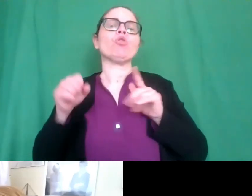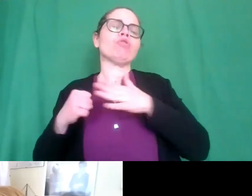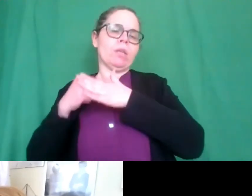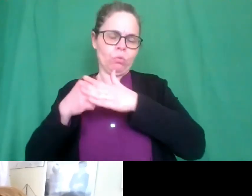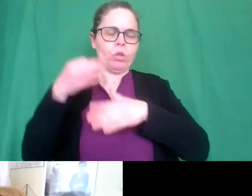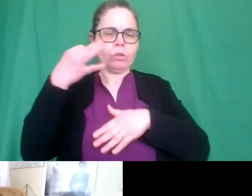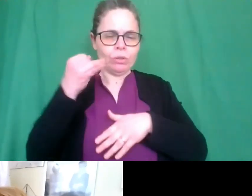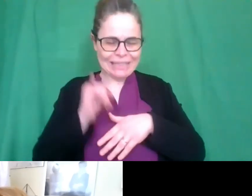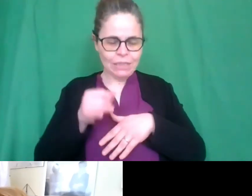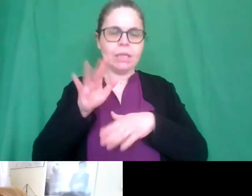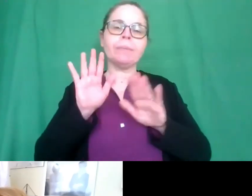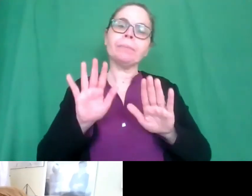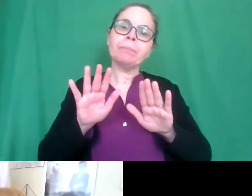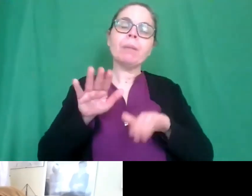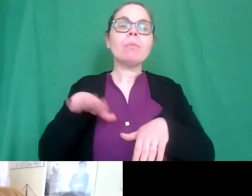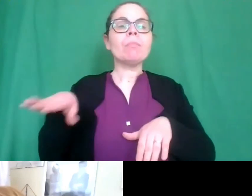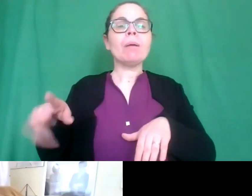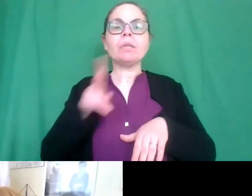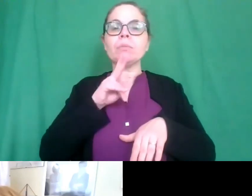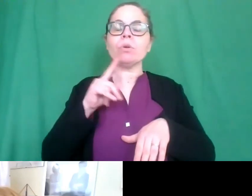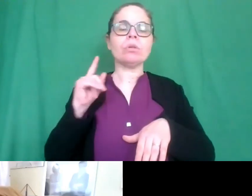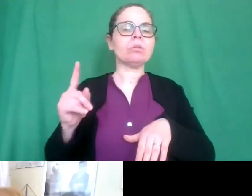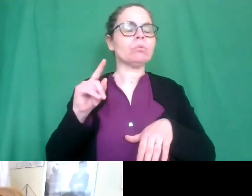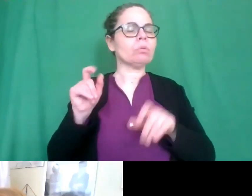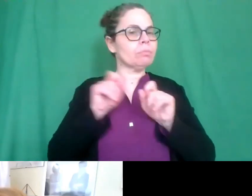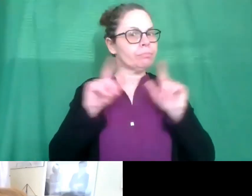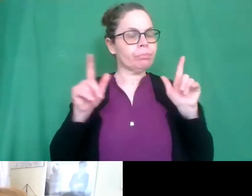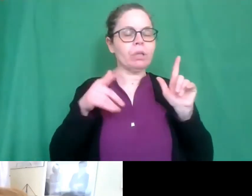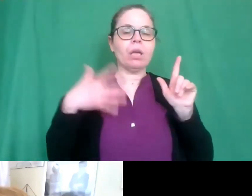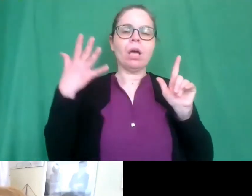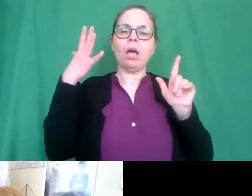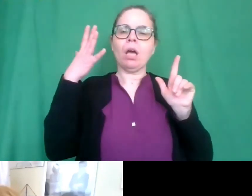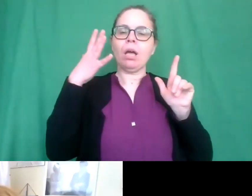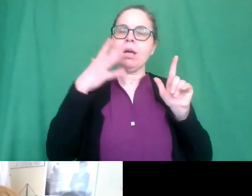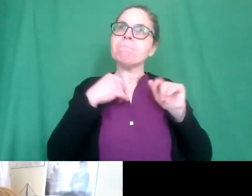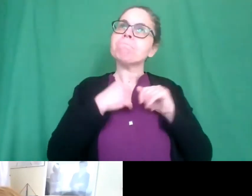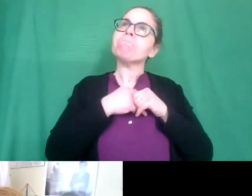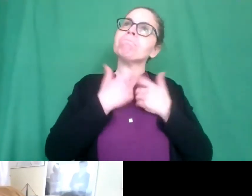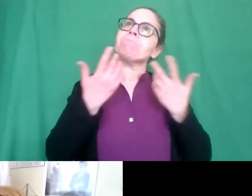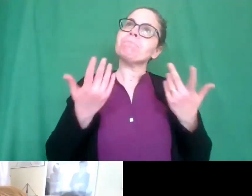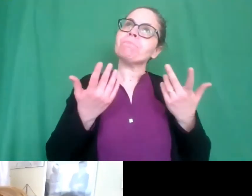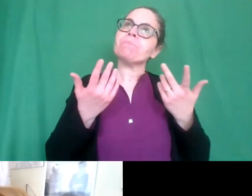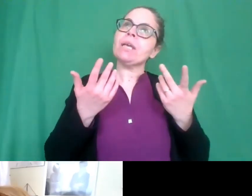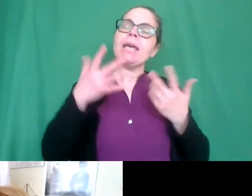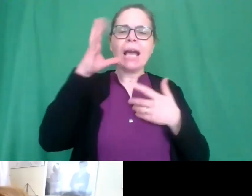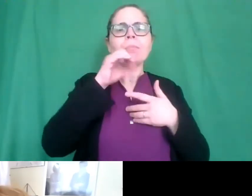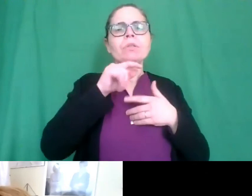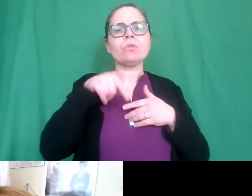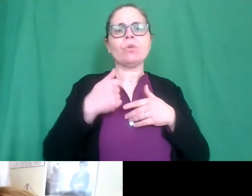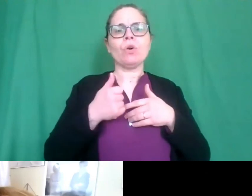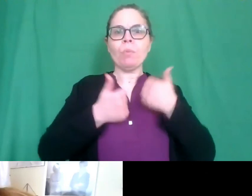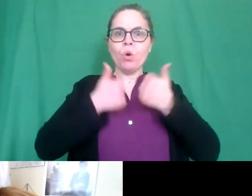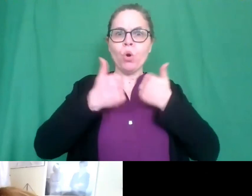però effettivamente capisco gli ex equo di quest'anno perché anche in passato c'erano delle